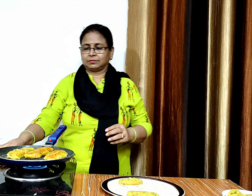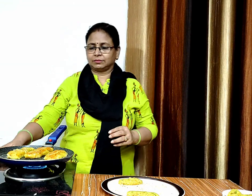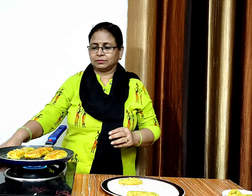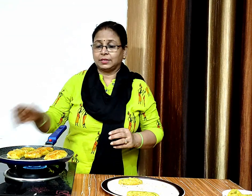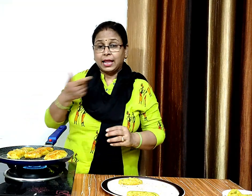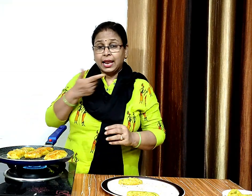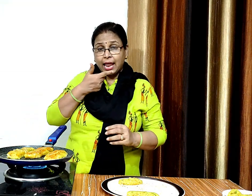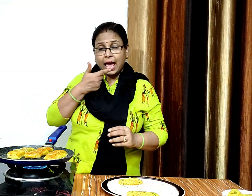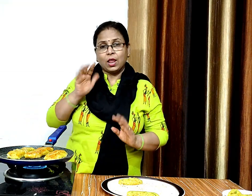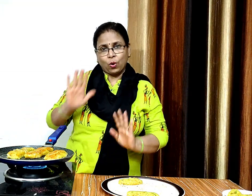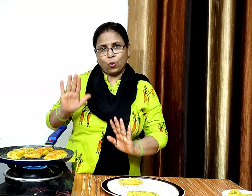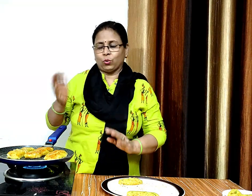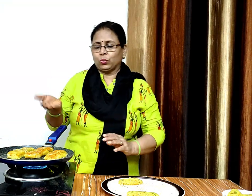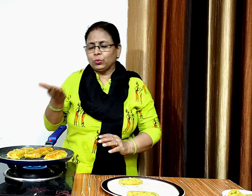इससे थोड़ी देर सिख लेंगे